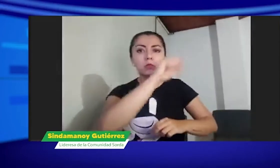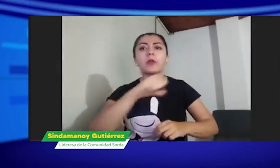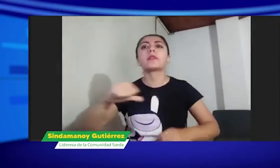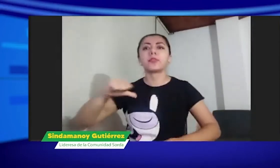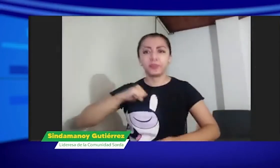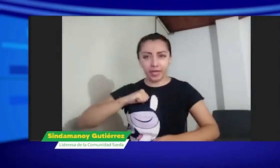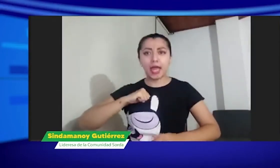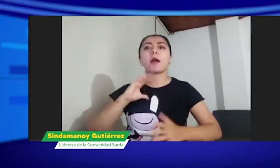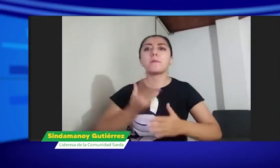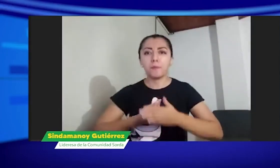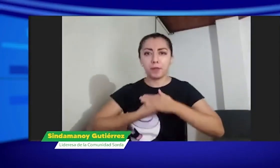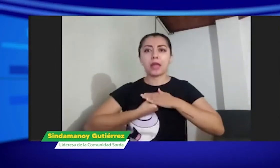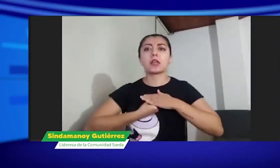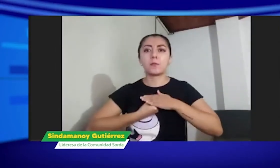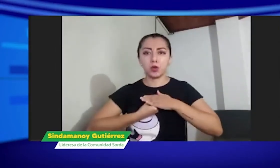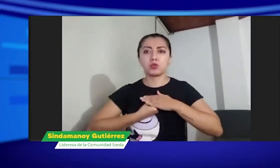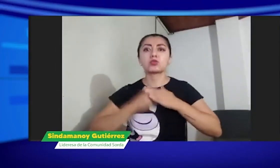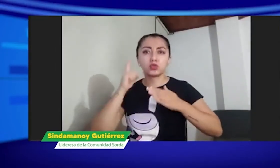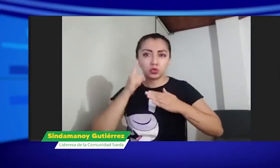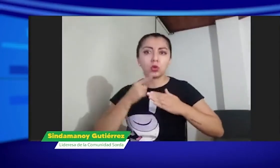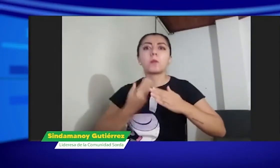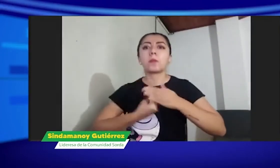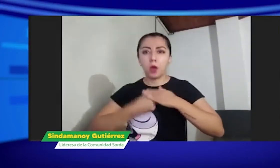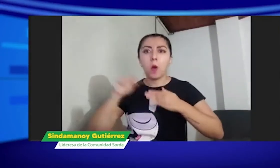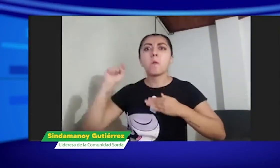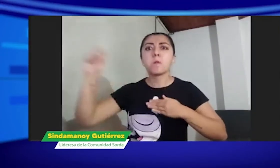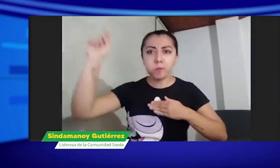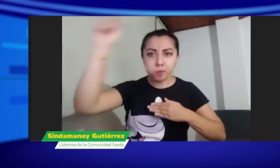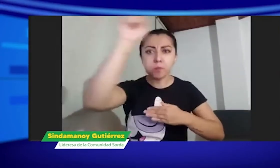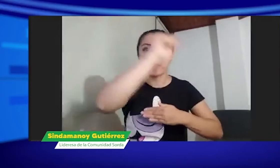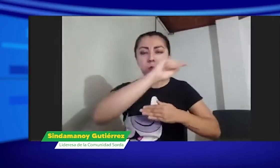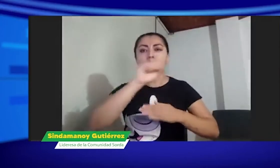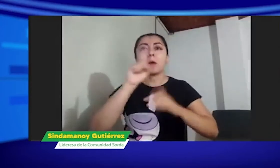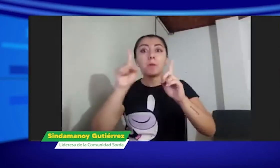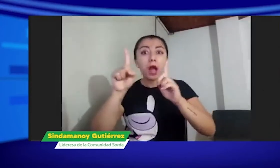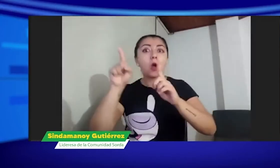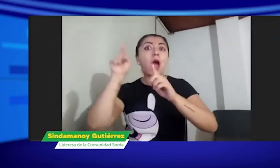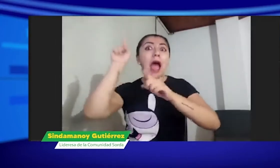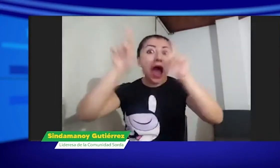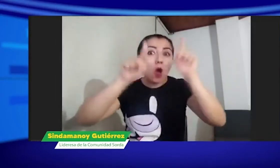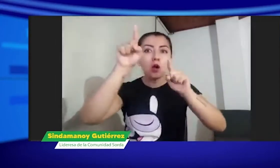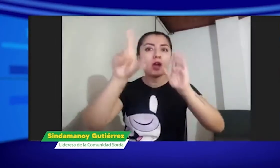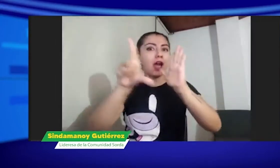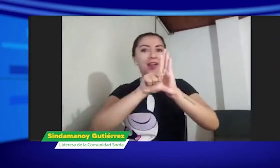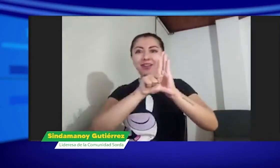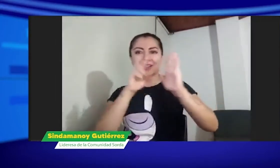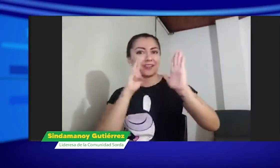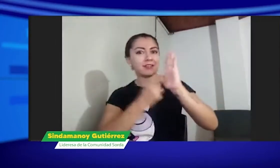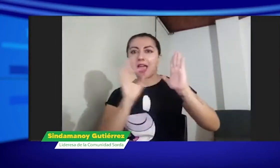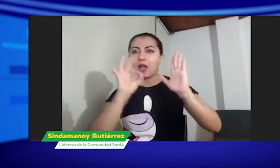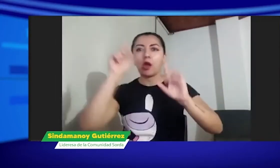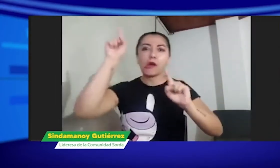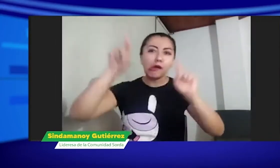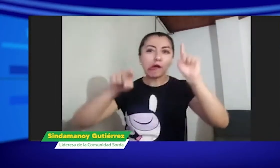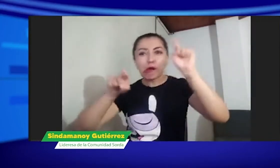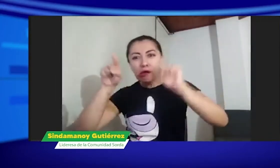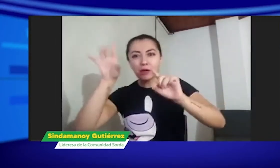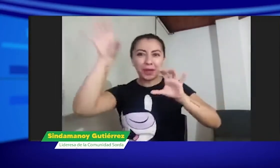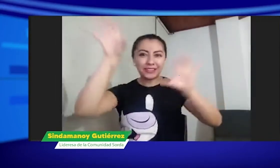Haciendo investigaciones en diferentes países, ya las personas sordas y su lengua es reconocida como un patrimonio, pero en